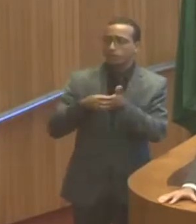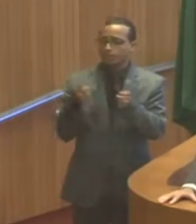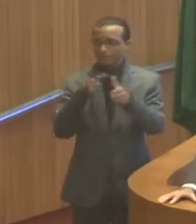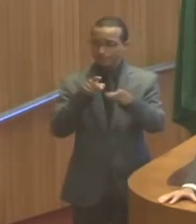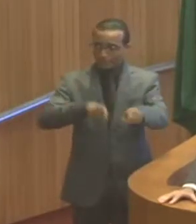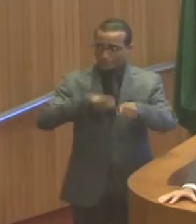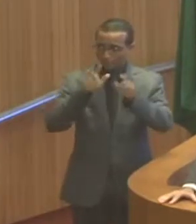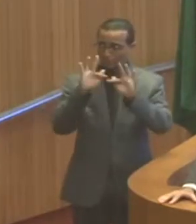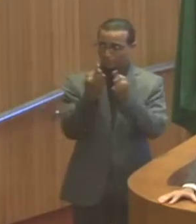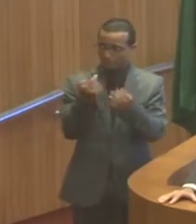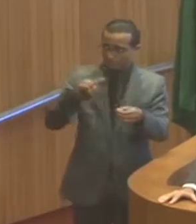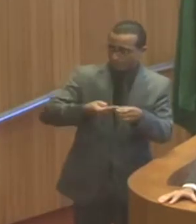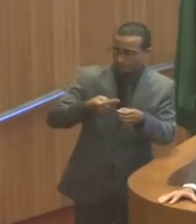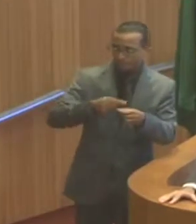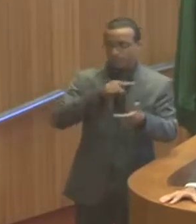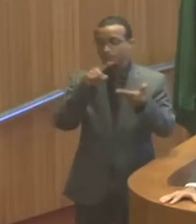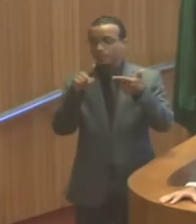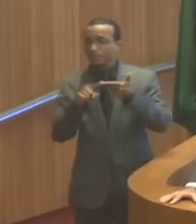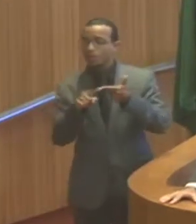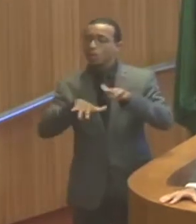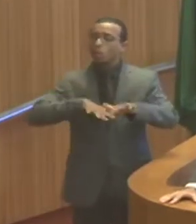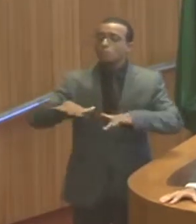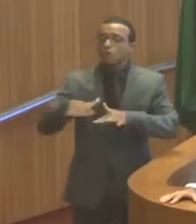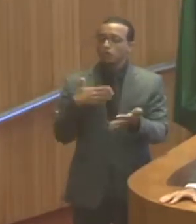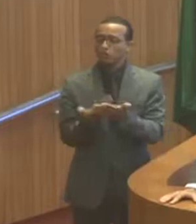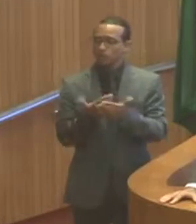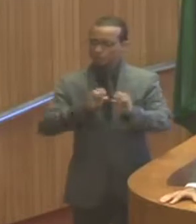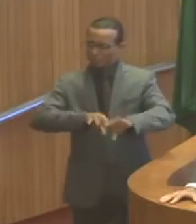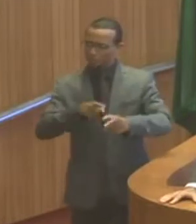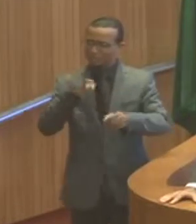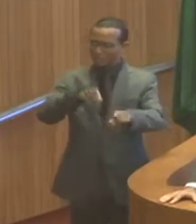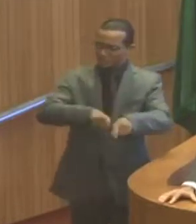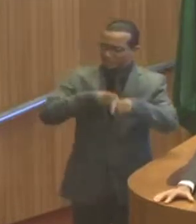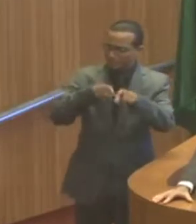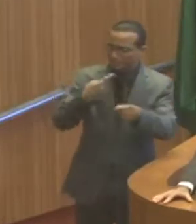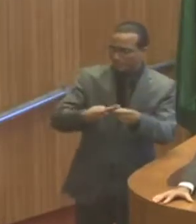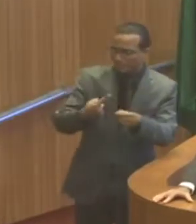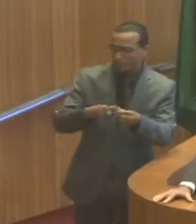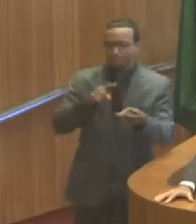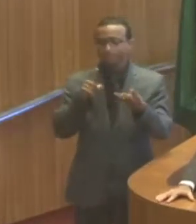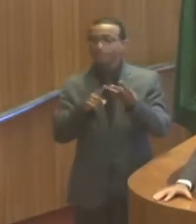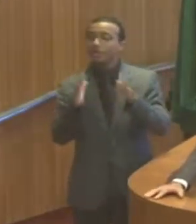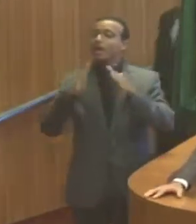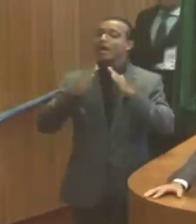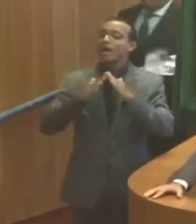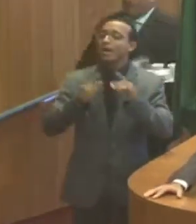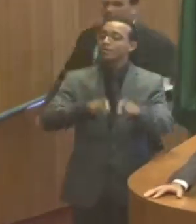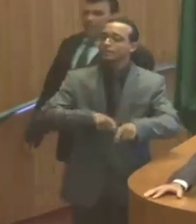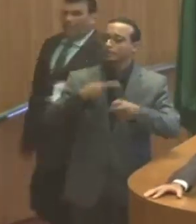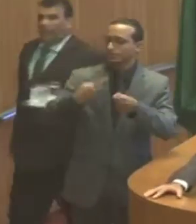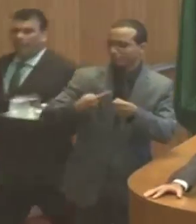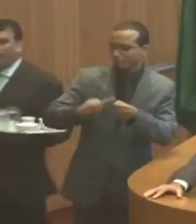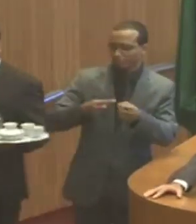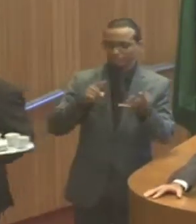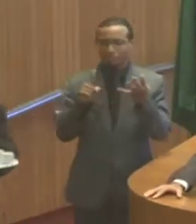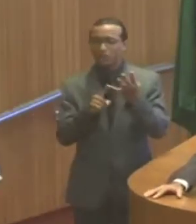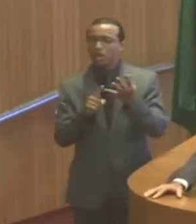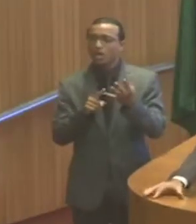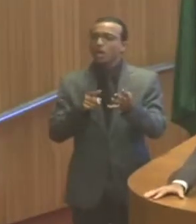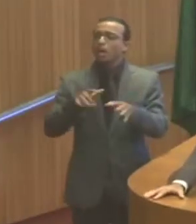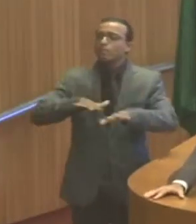o campo, o movimento da educação para o campo, a habitação rural, movimentos emancipacionistas,